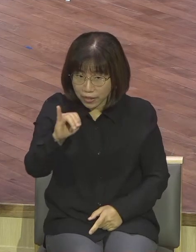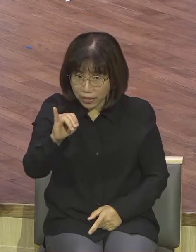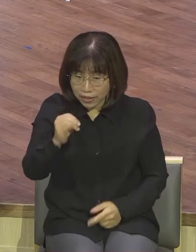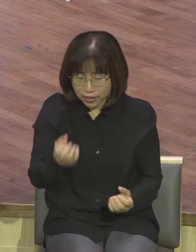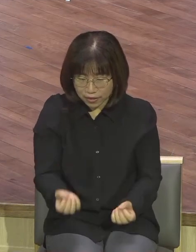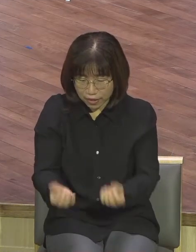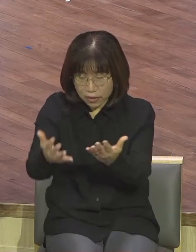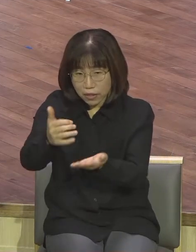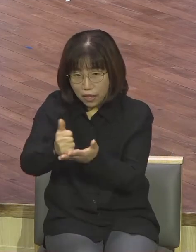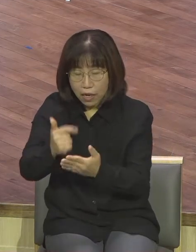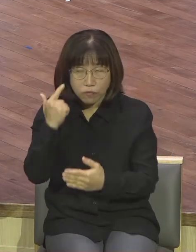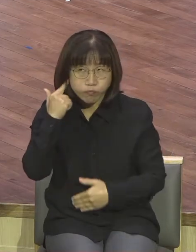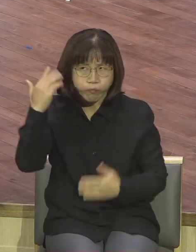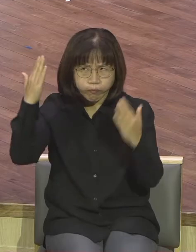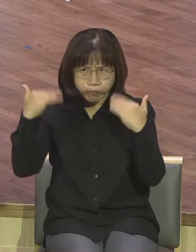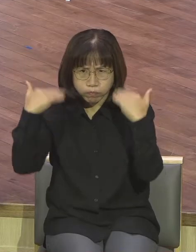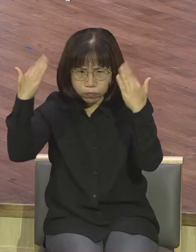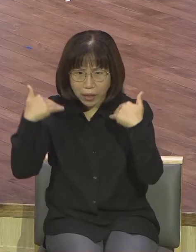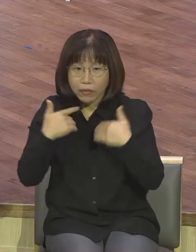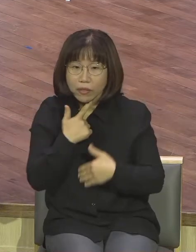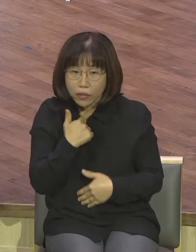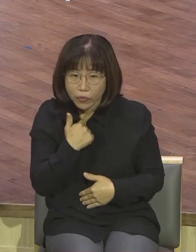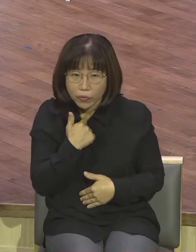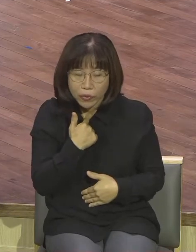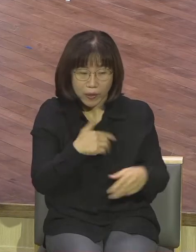사무엘은 어릴 때부터 들었어요 영이 딱 되어 있어요